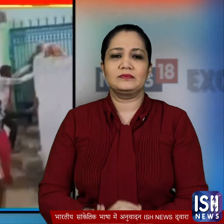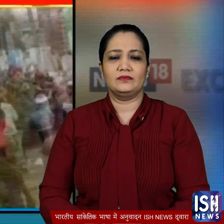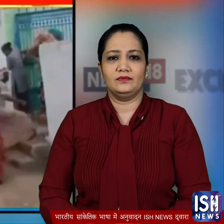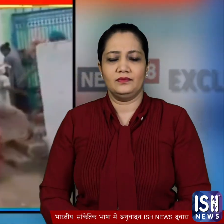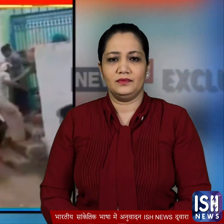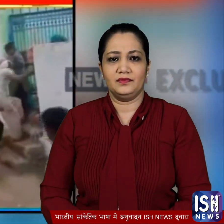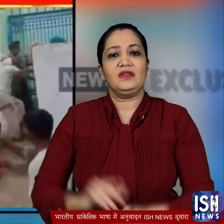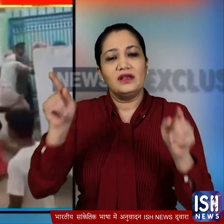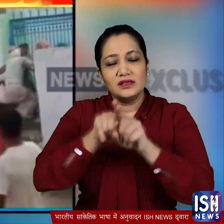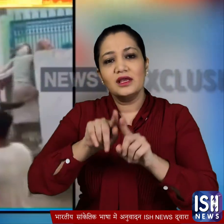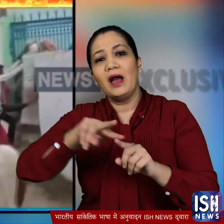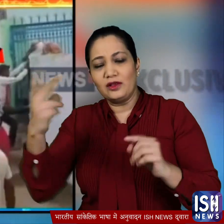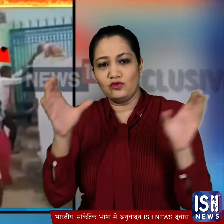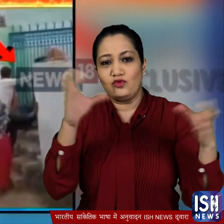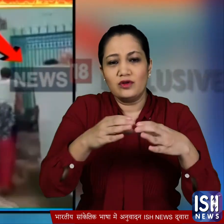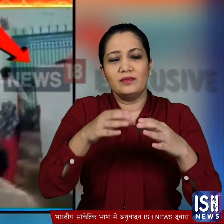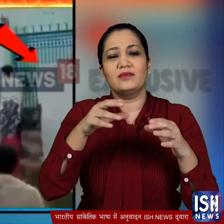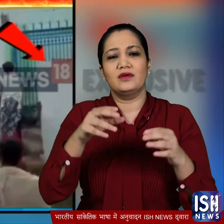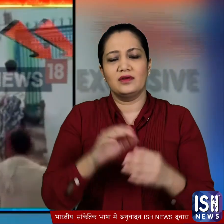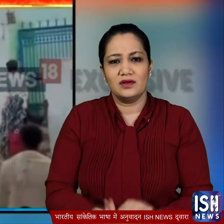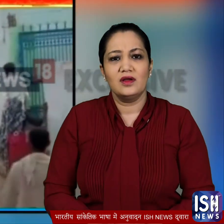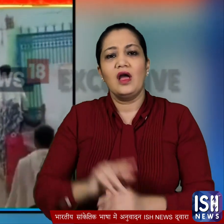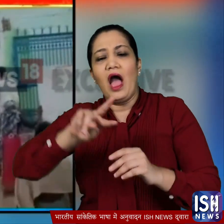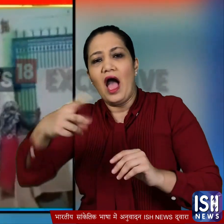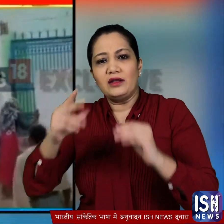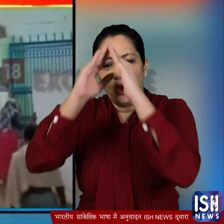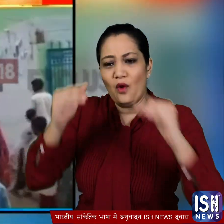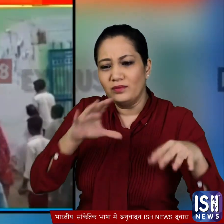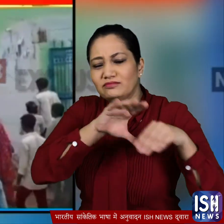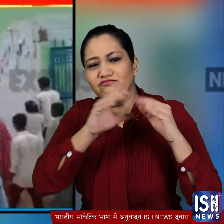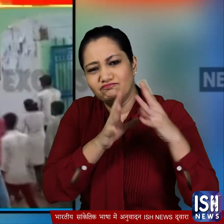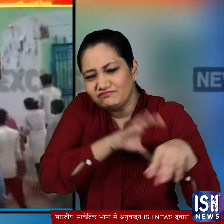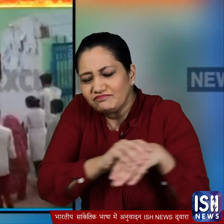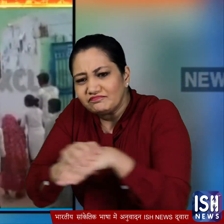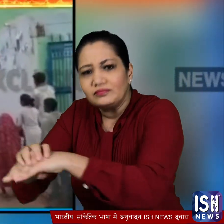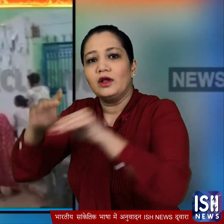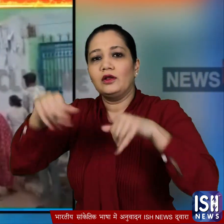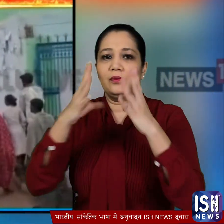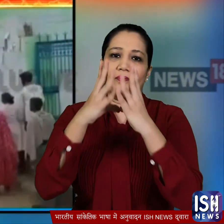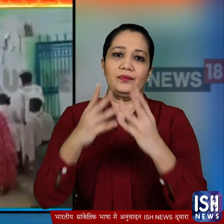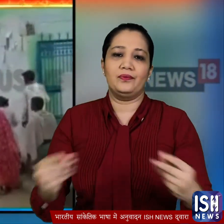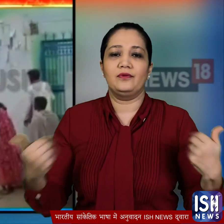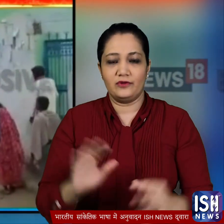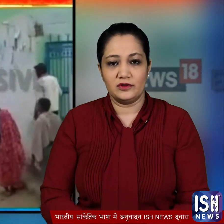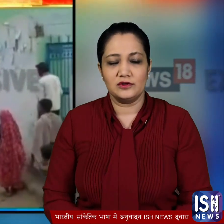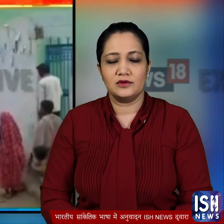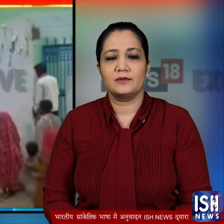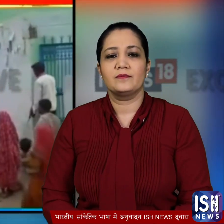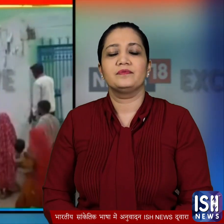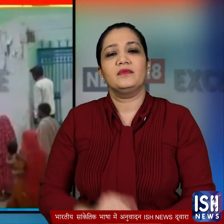किसी तरह एक पक्ष के कुछ लोगों को पकड़ कर एक दूसरे मकान में ले जाए गया तब जाकर हंगामा शान्त हुआ इस मारपीट का वीडियो बाद में सोशल